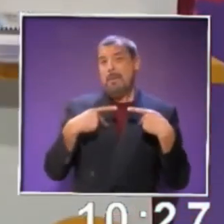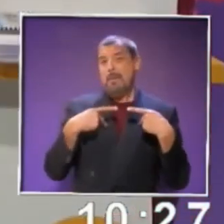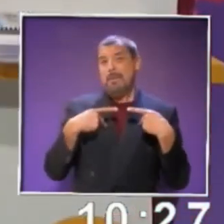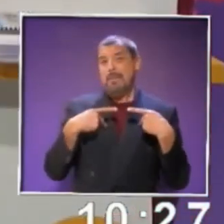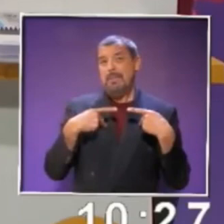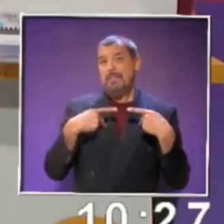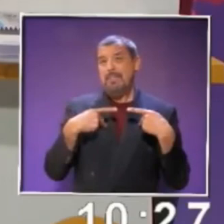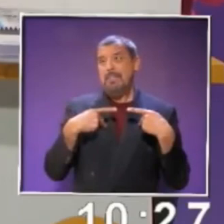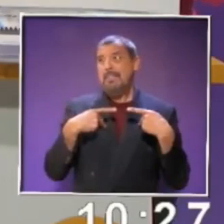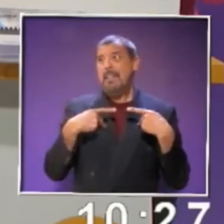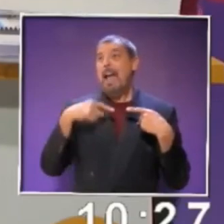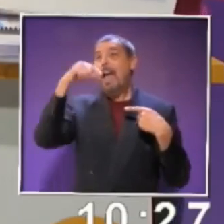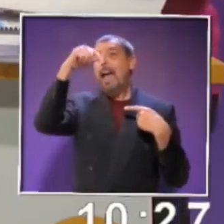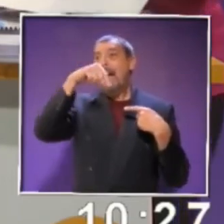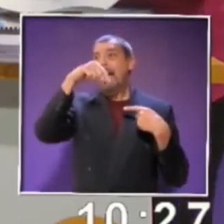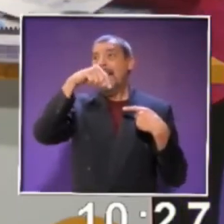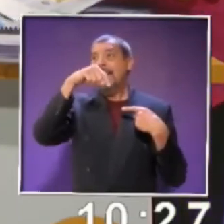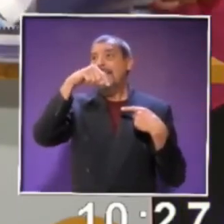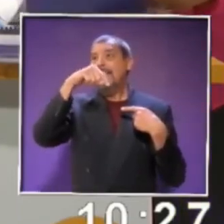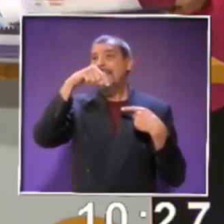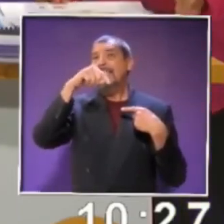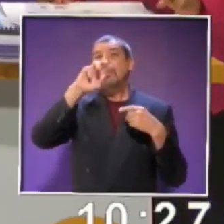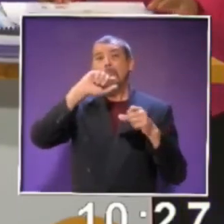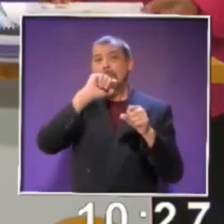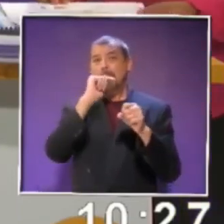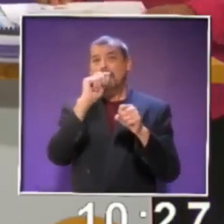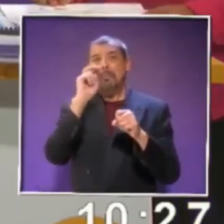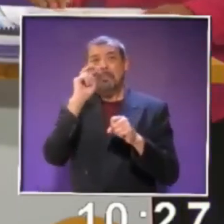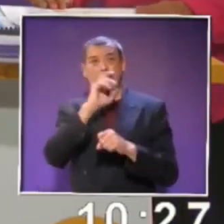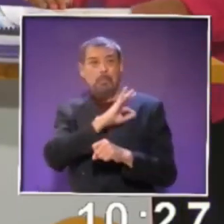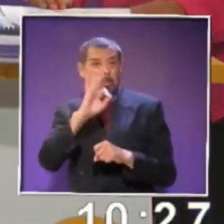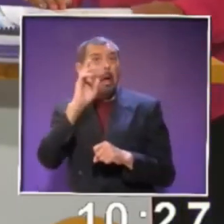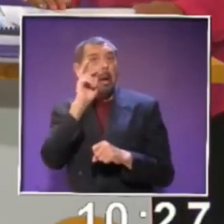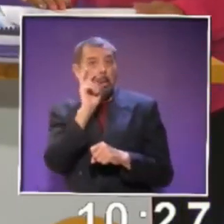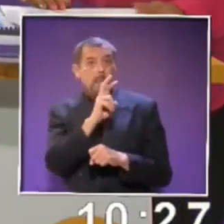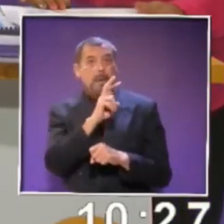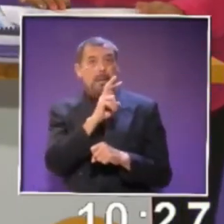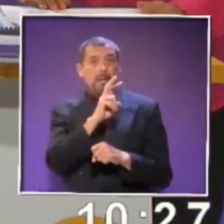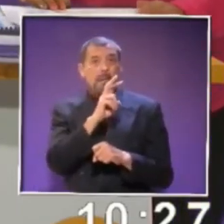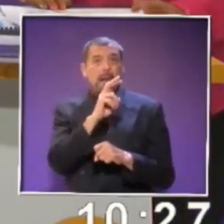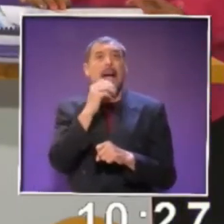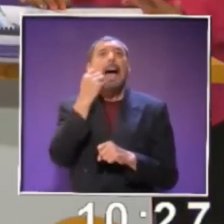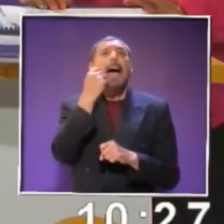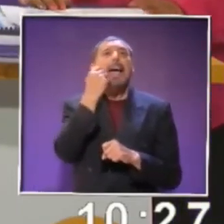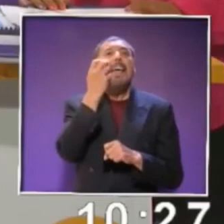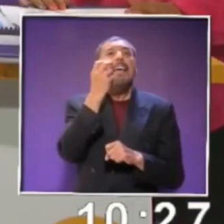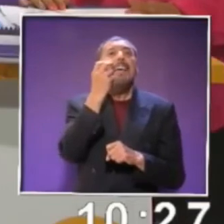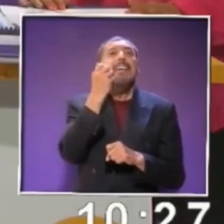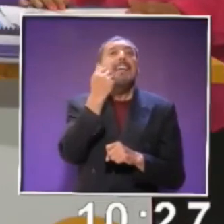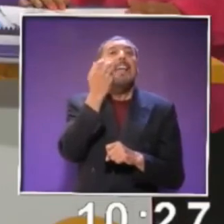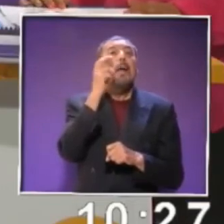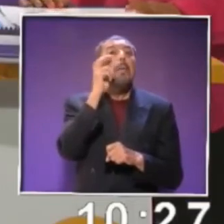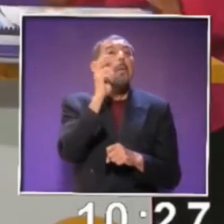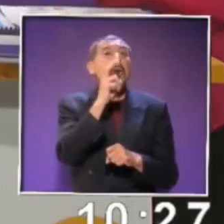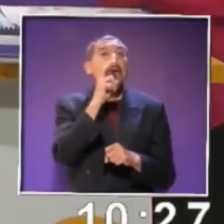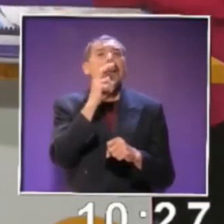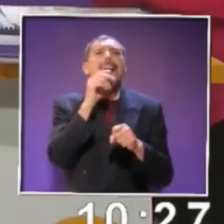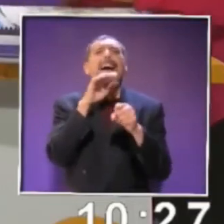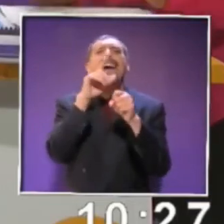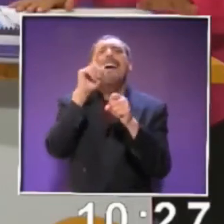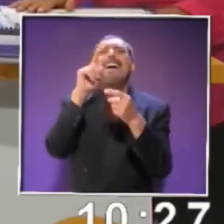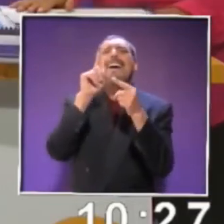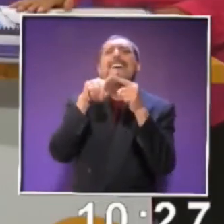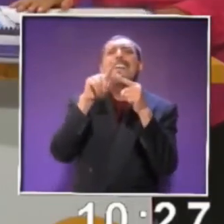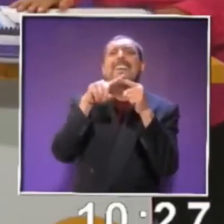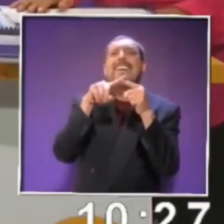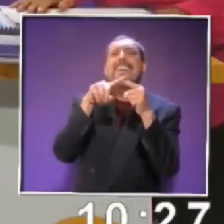súper especial en este día. Como pueden ver, ¿a quién queremos ver en esta ocasión? ¿A quién, maestra?